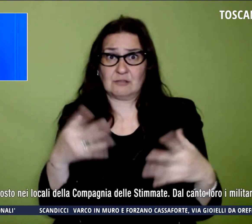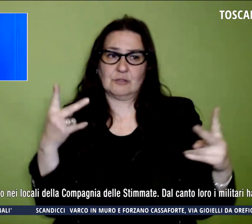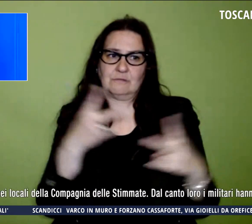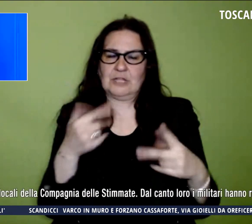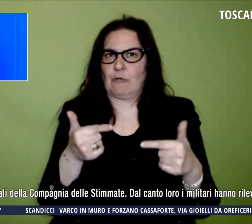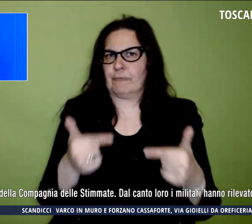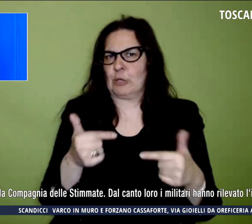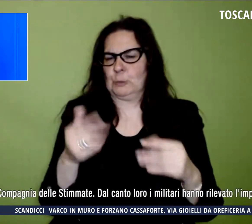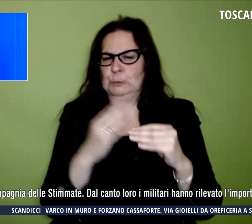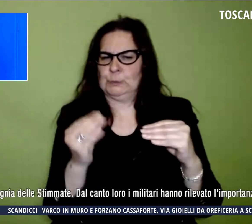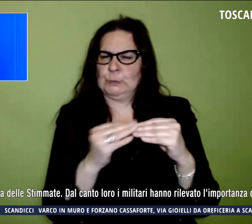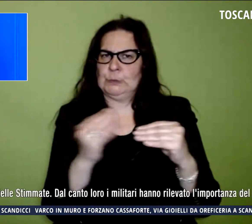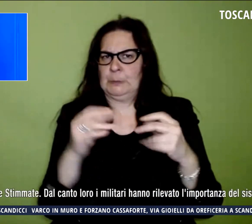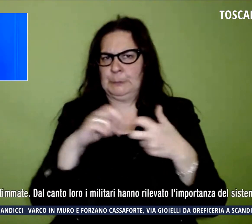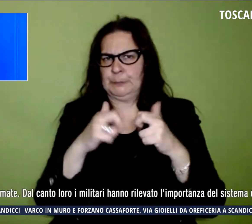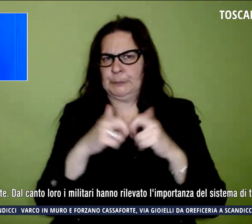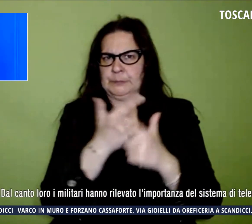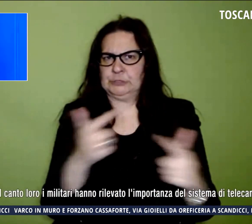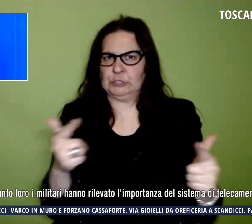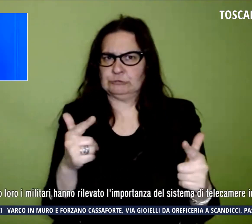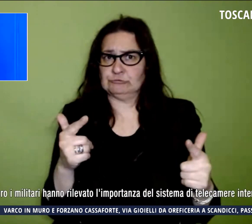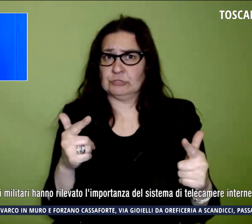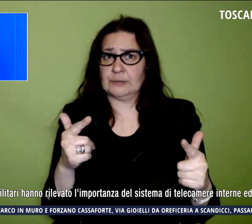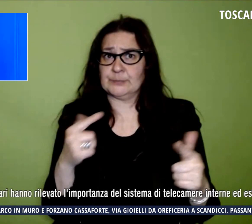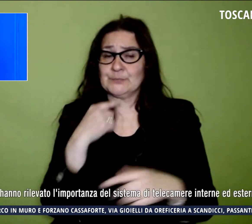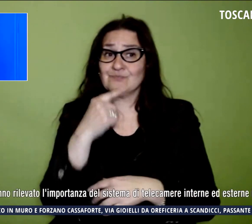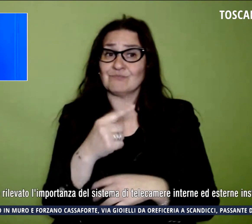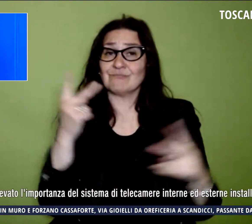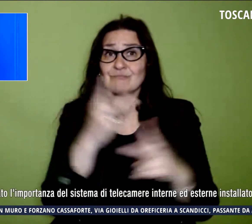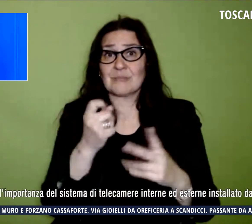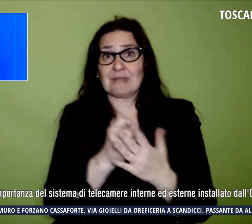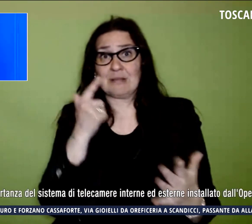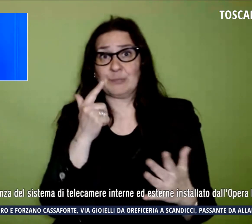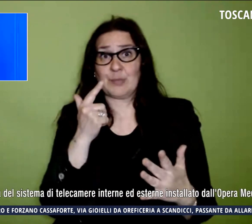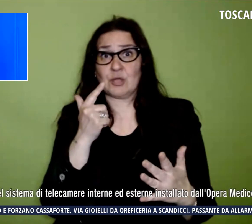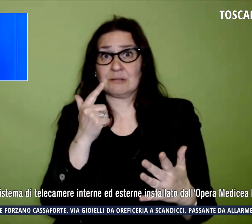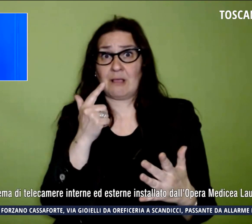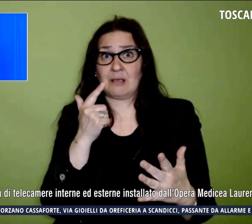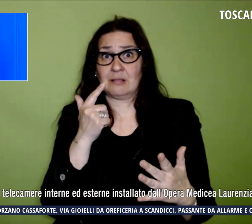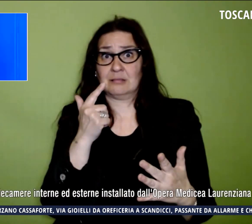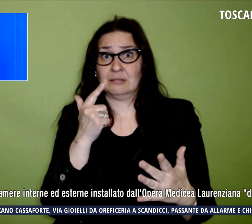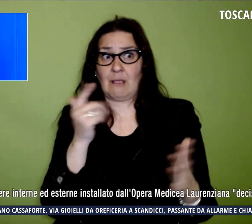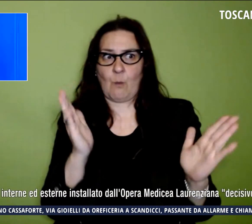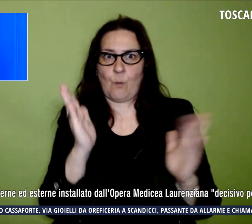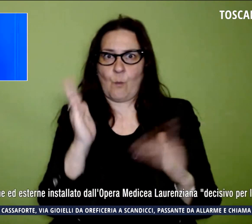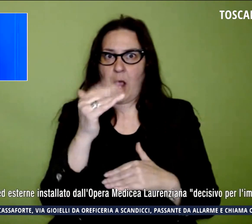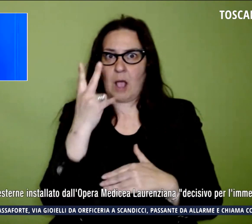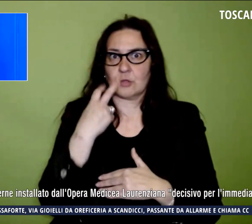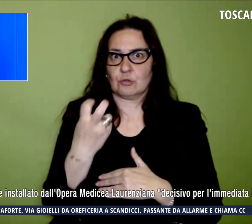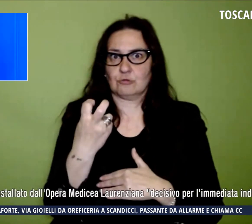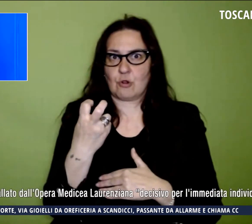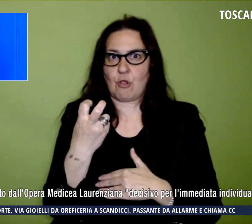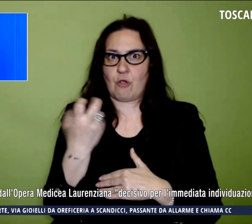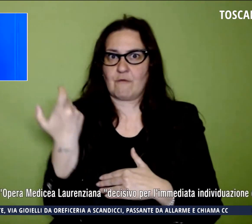problemi, sottolineando come sia stato importante recuperare l'opera soprattutto per la completezza di